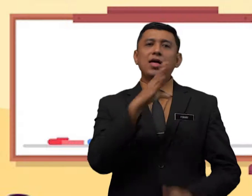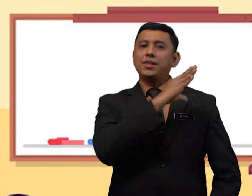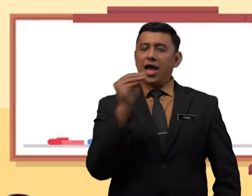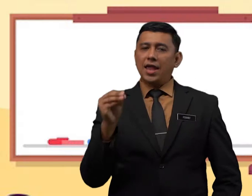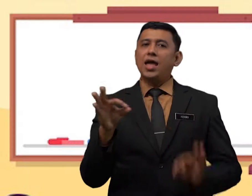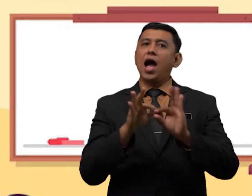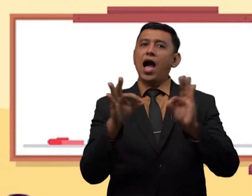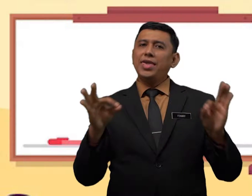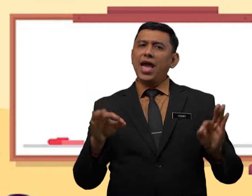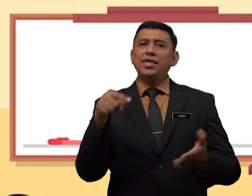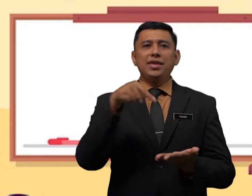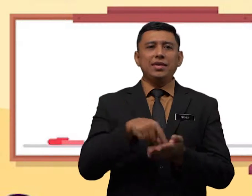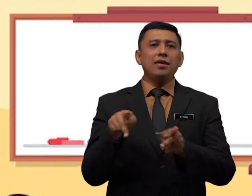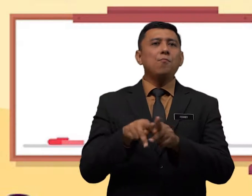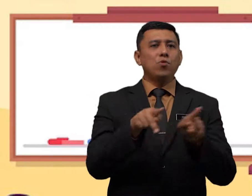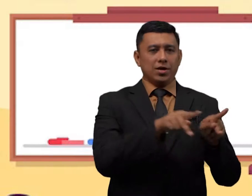dan ayat ini pula.